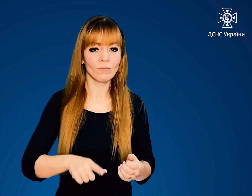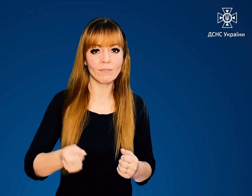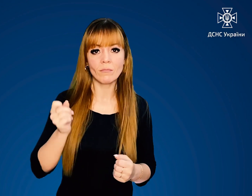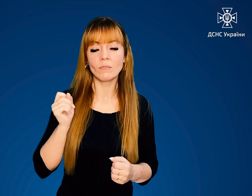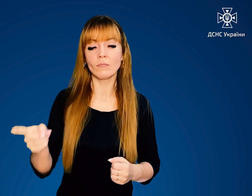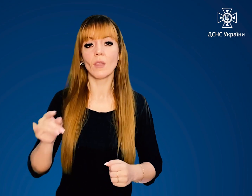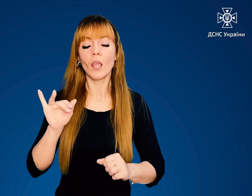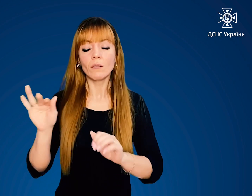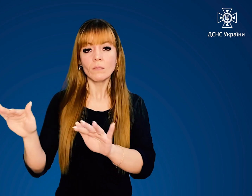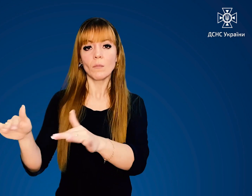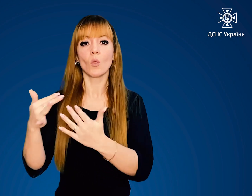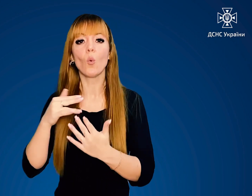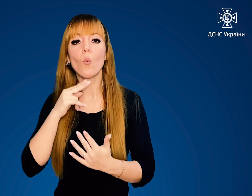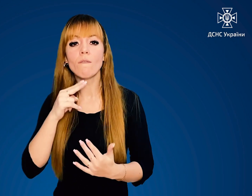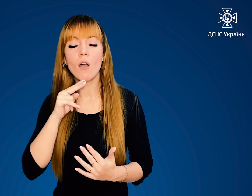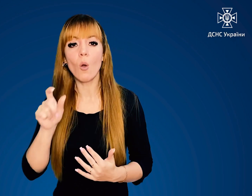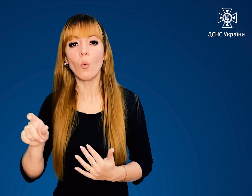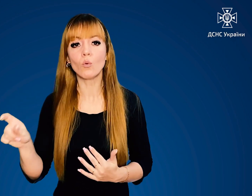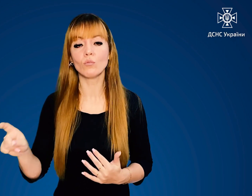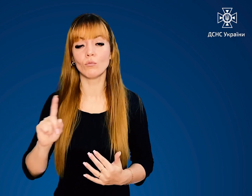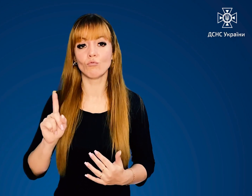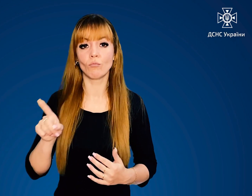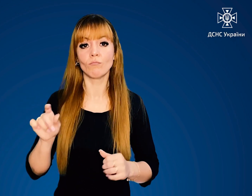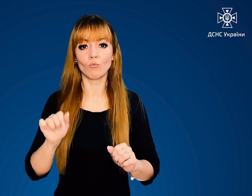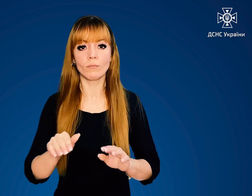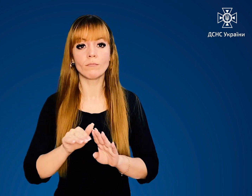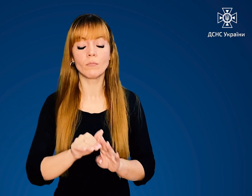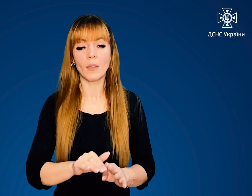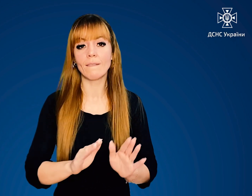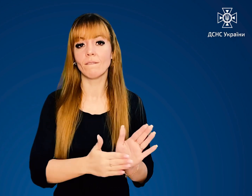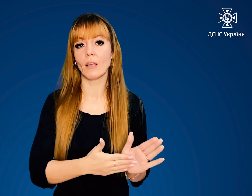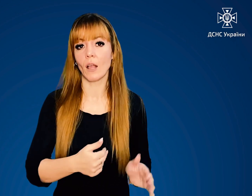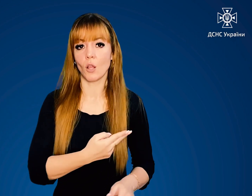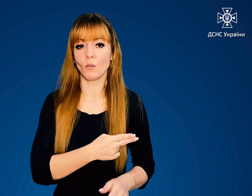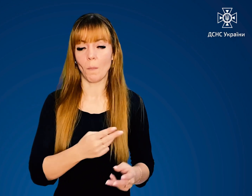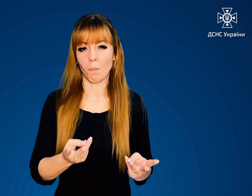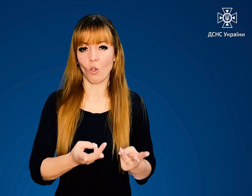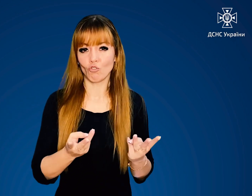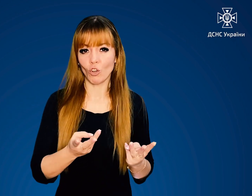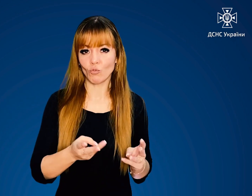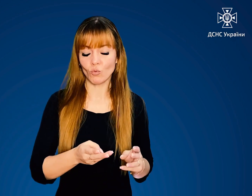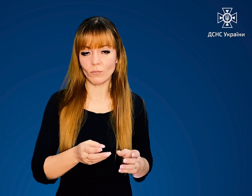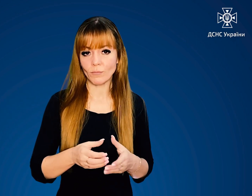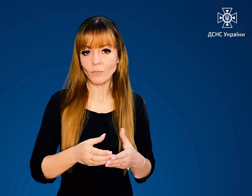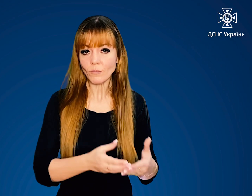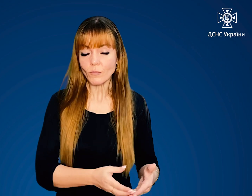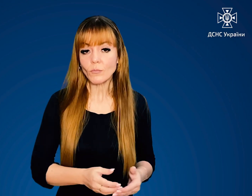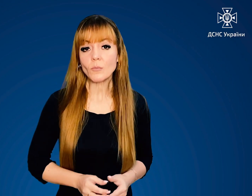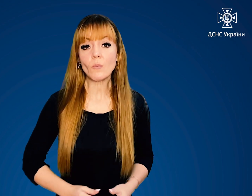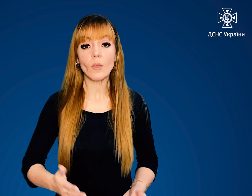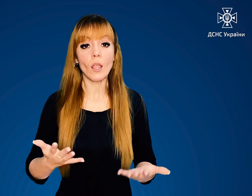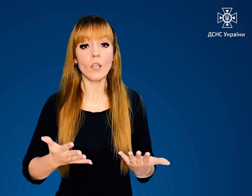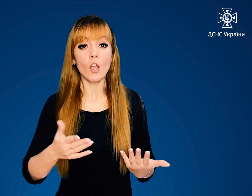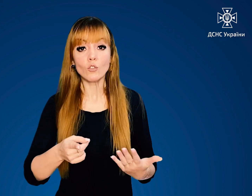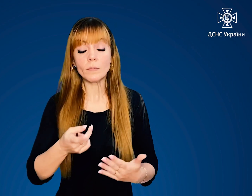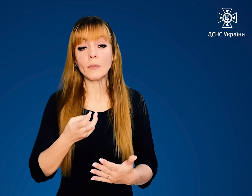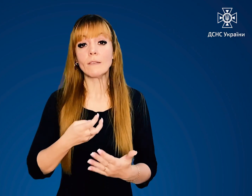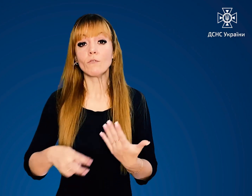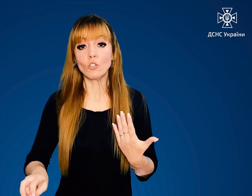приверніть увагу людей, які можуть викликати пожежну команду. Якщо ви вийшли через двері,